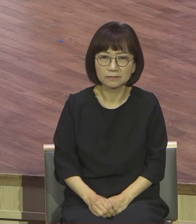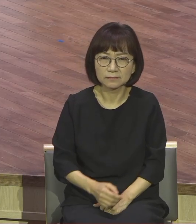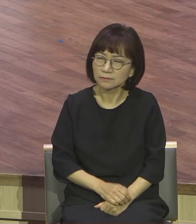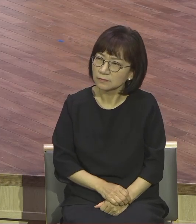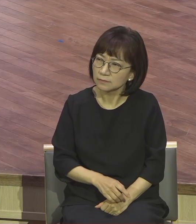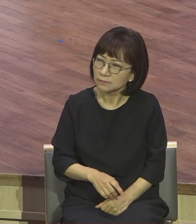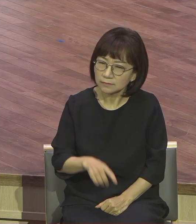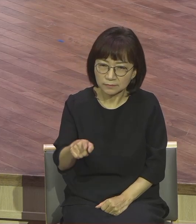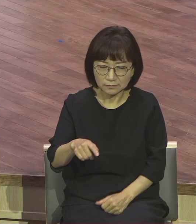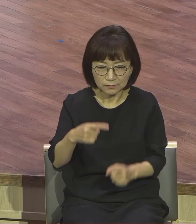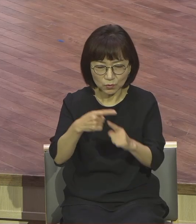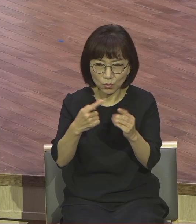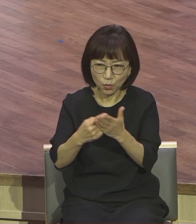열렸다 다쳤다 하고 있다.